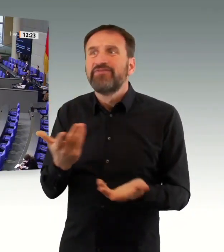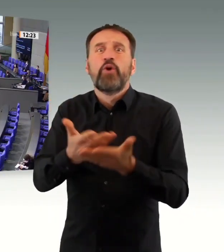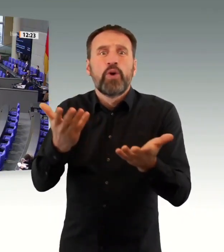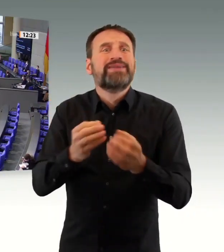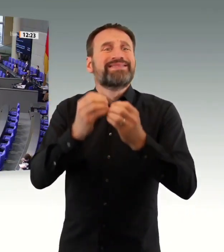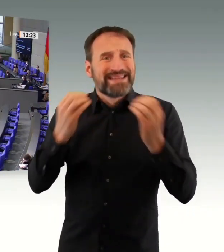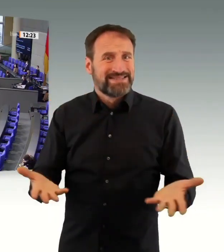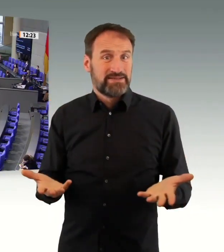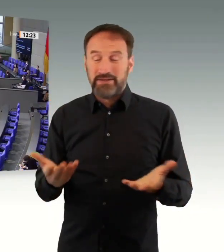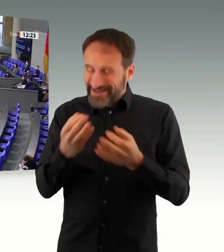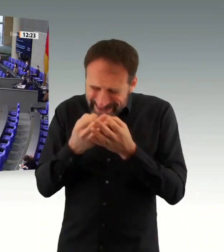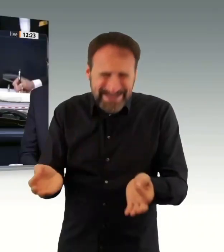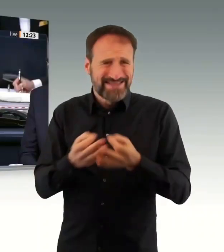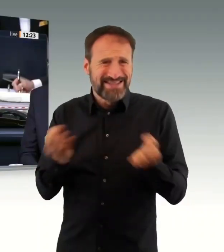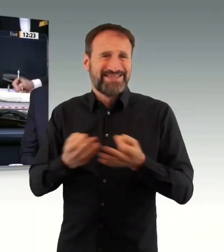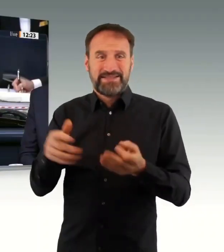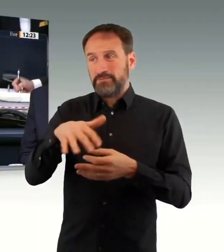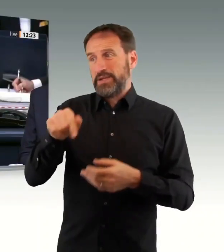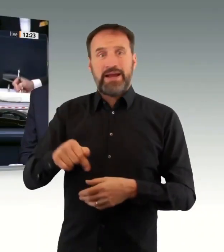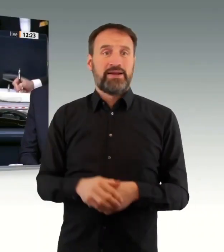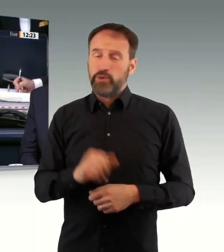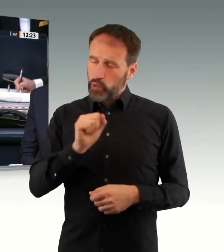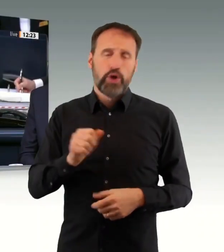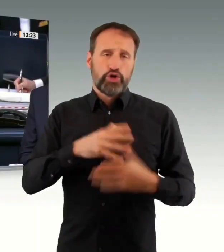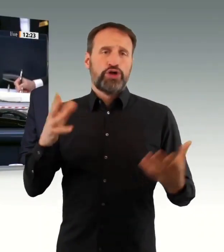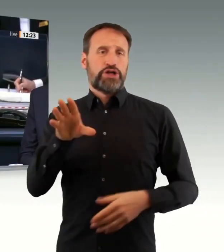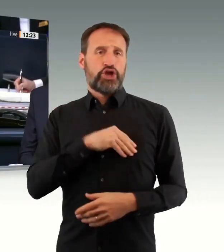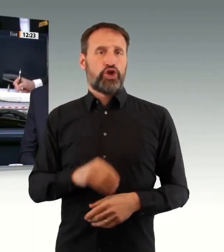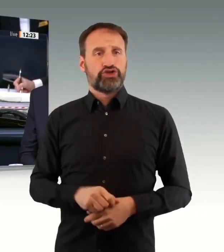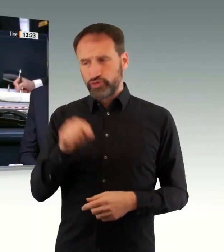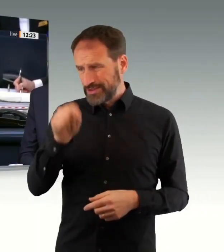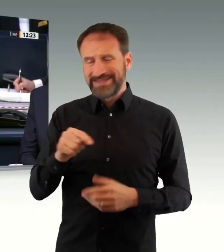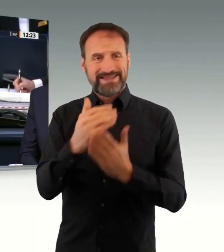Nächste Rednerin für Bündnis 90 Die Grünen, Maria Kleinschmeing.